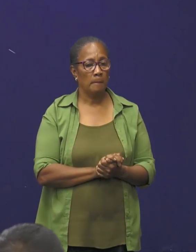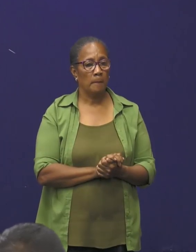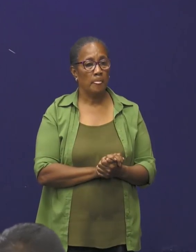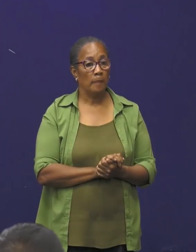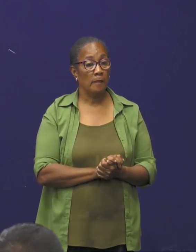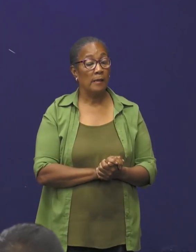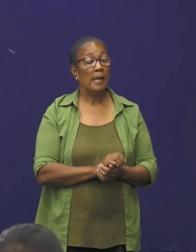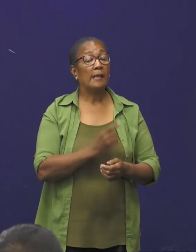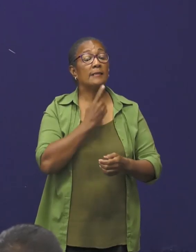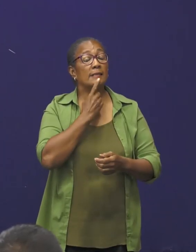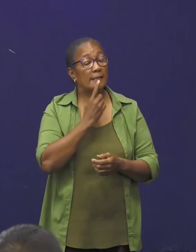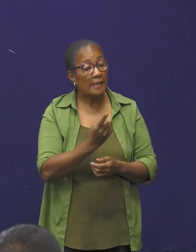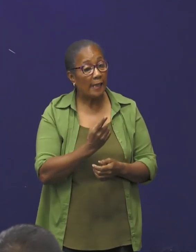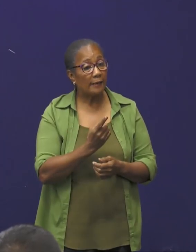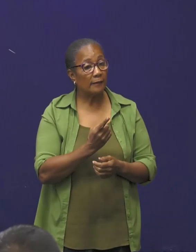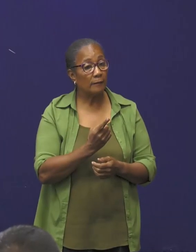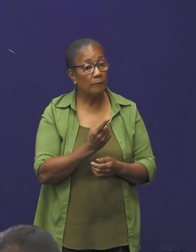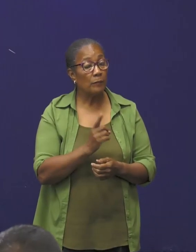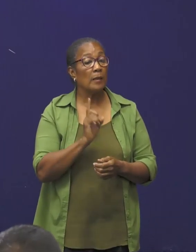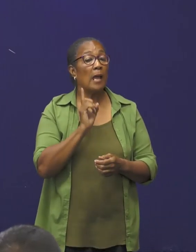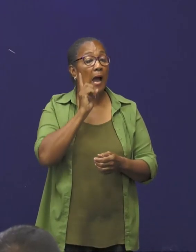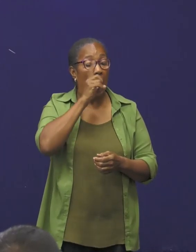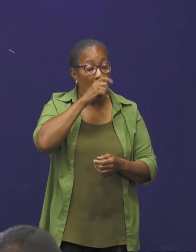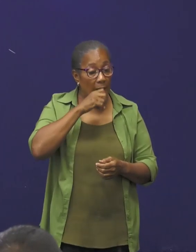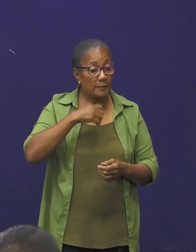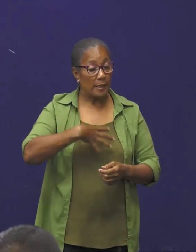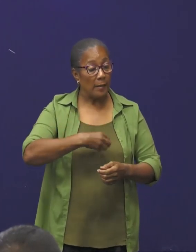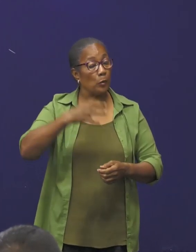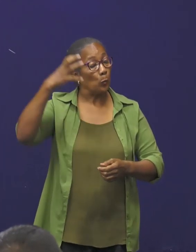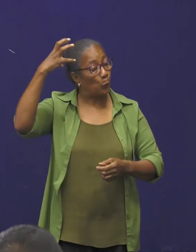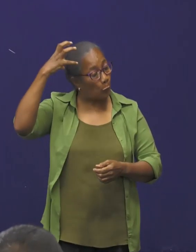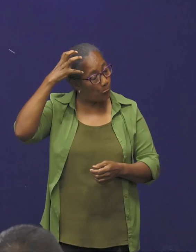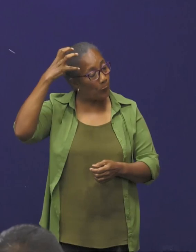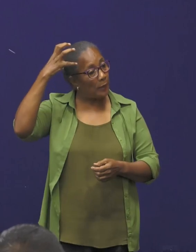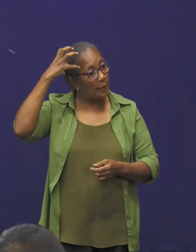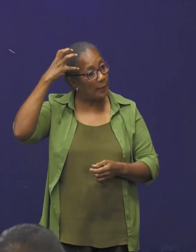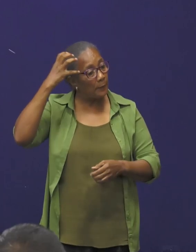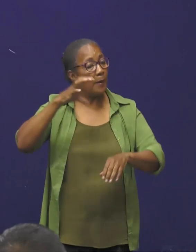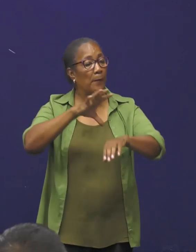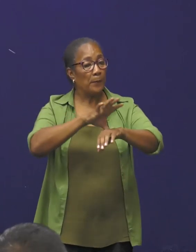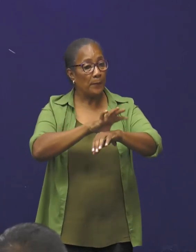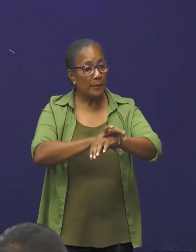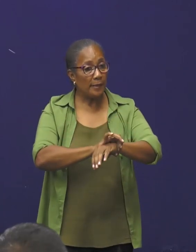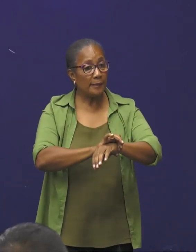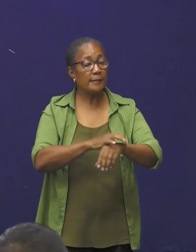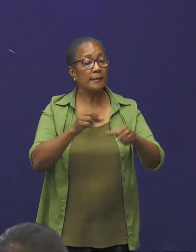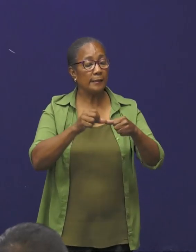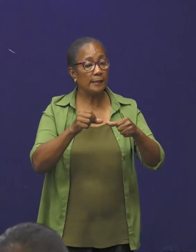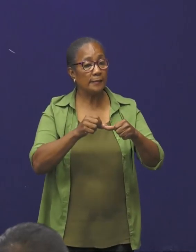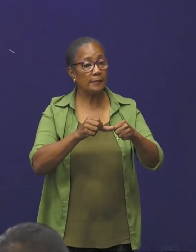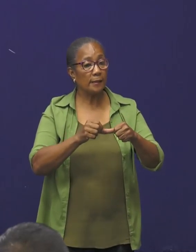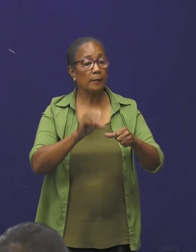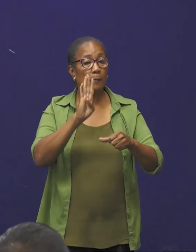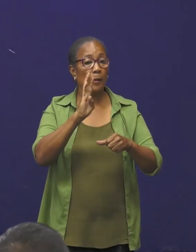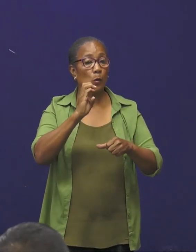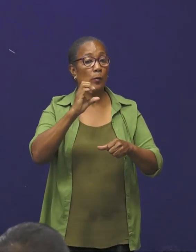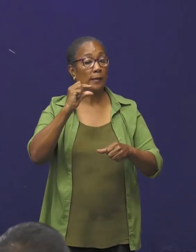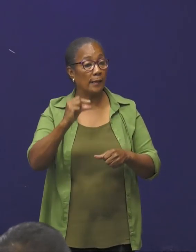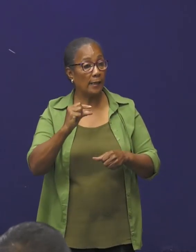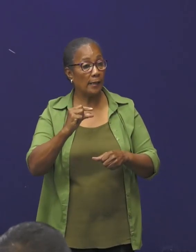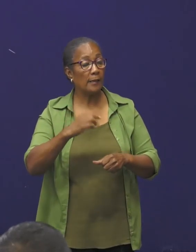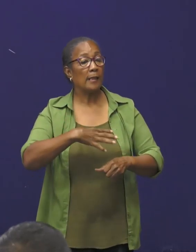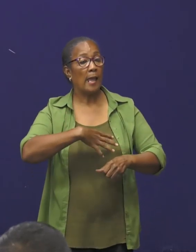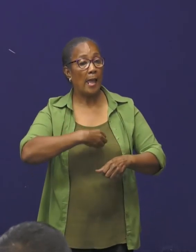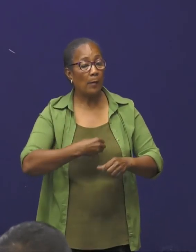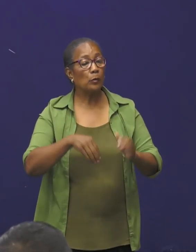Er is aangegeven, even een probleem, de medische diensten, BOG, die